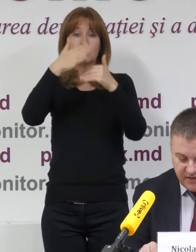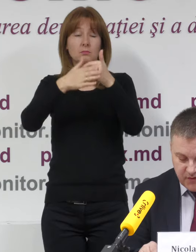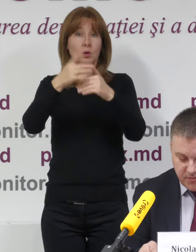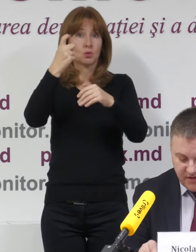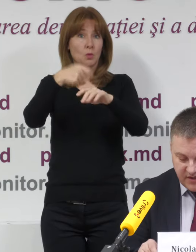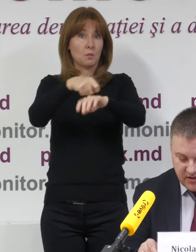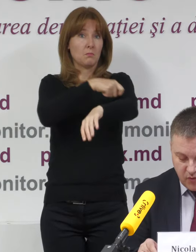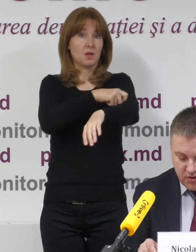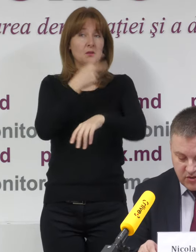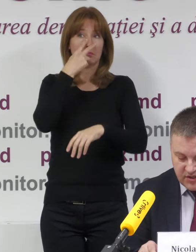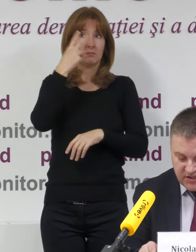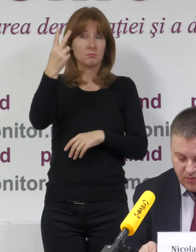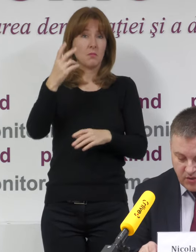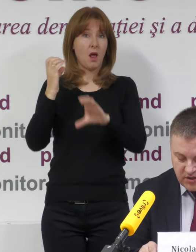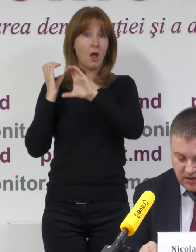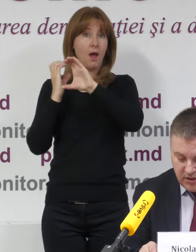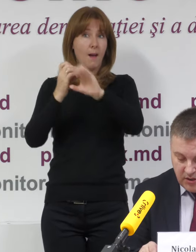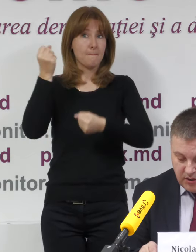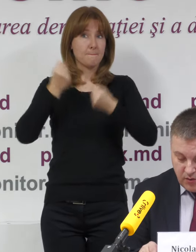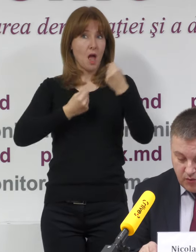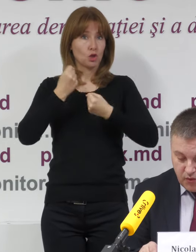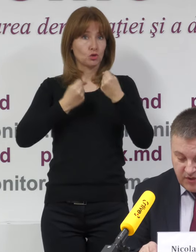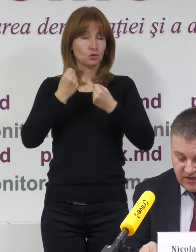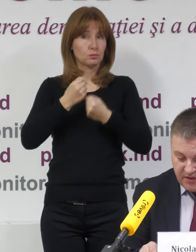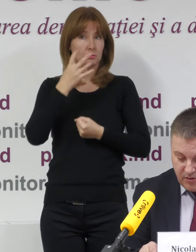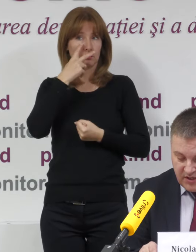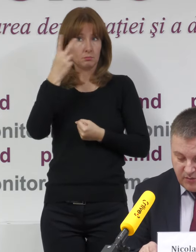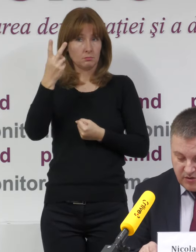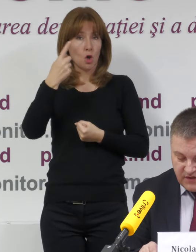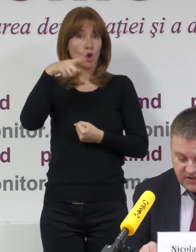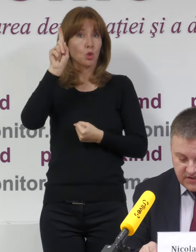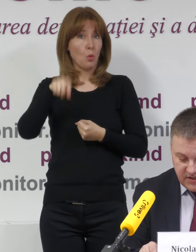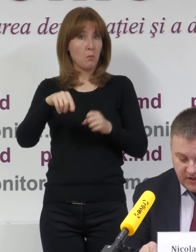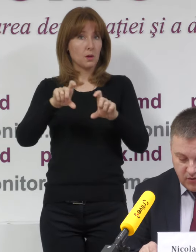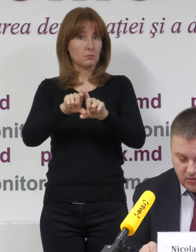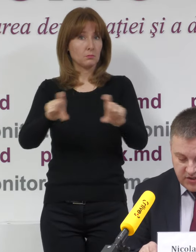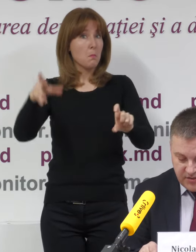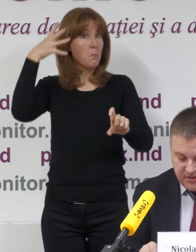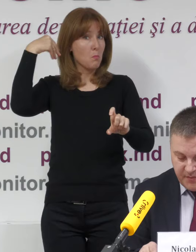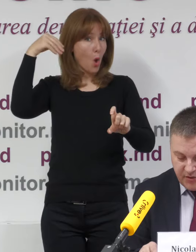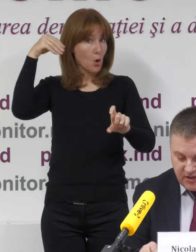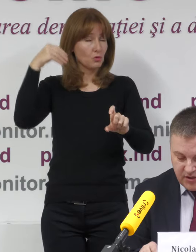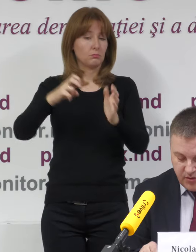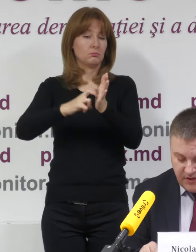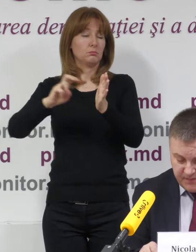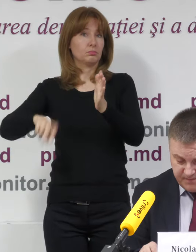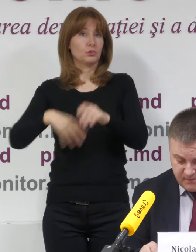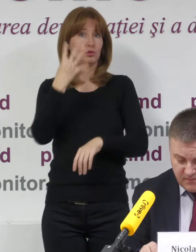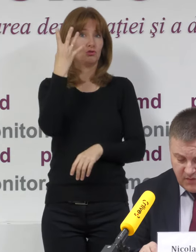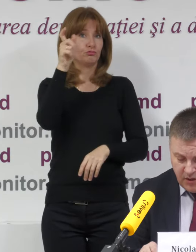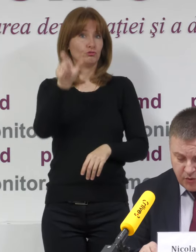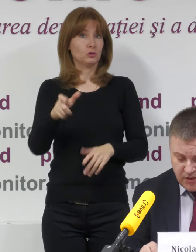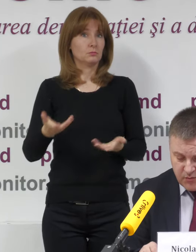la secție a fost observat un mijloc de transport cu numere de matriculare moldoveniesc, din care au coborât cel puțin patru legători.